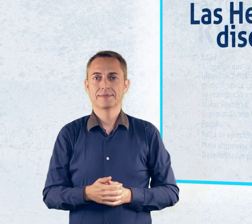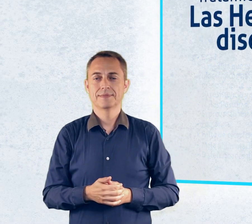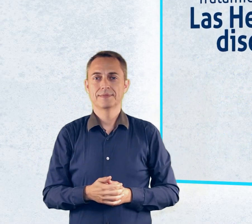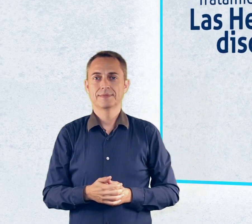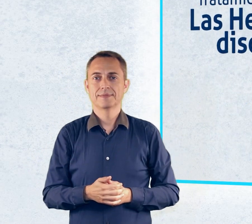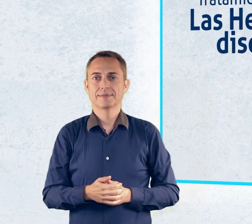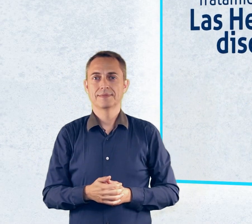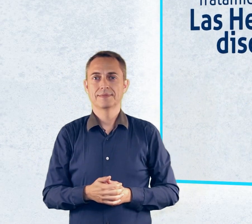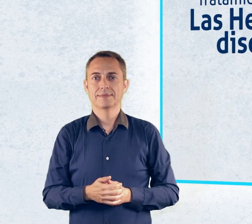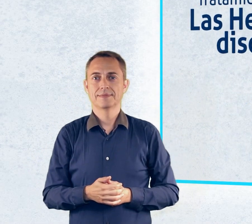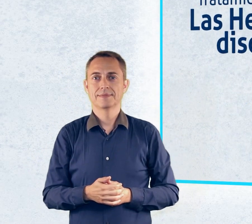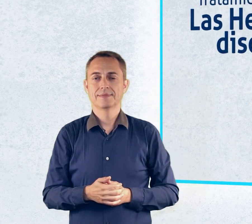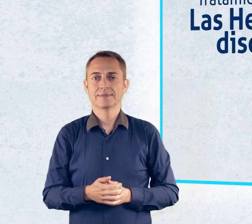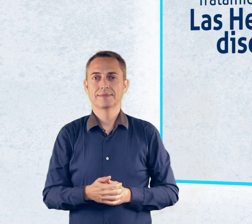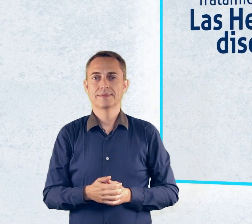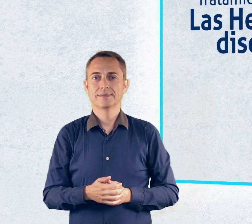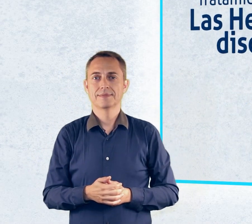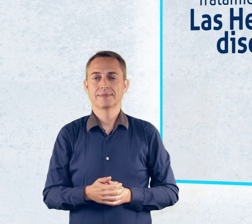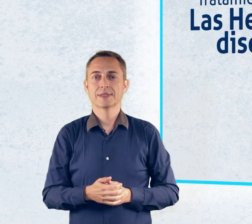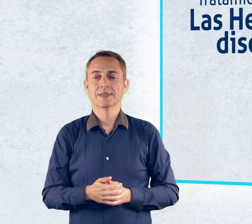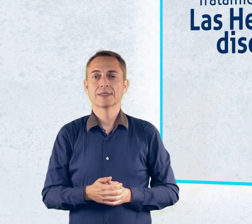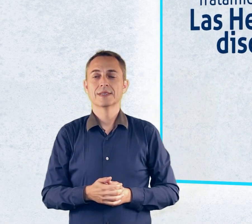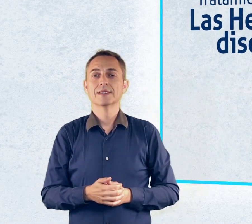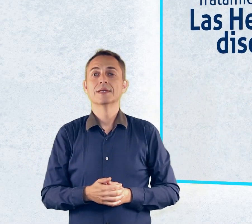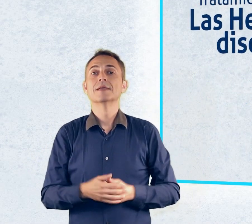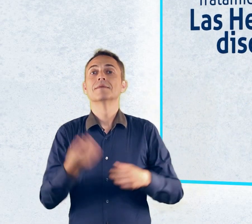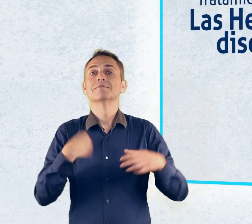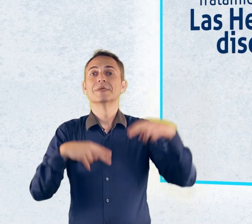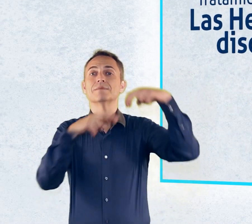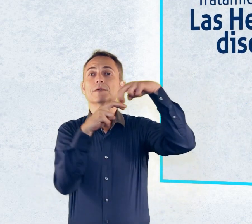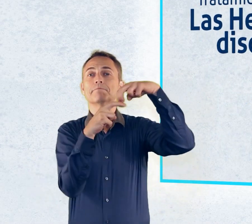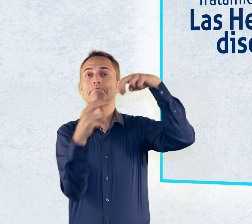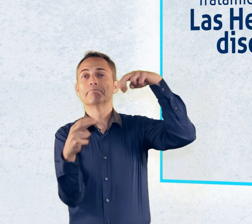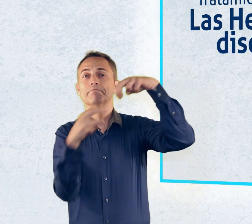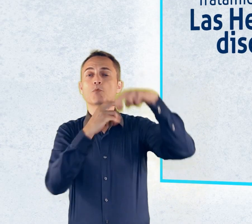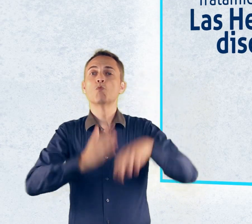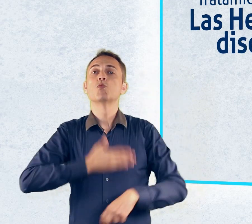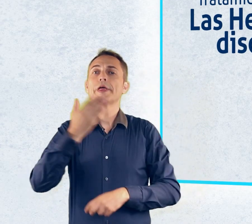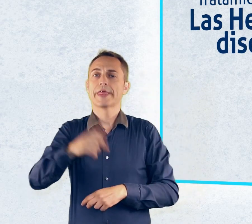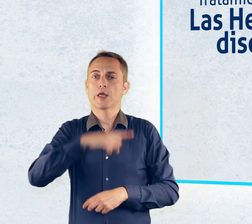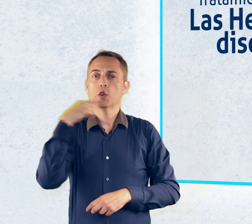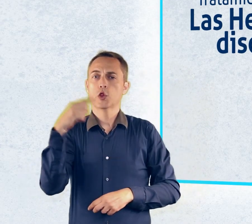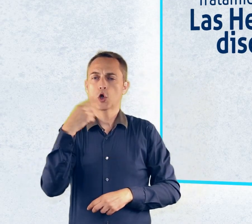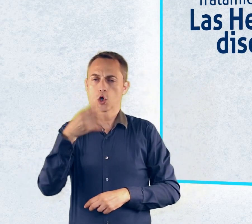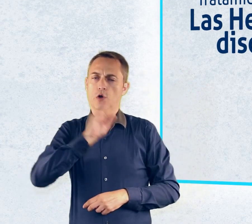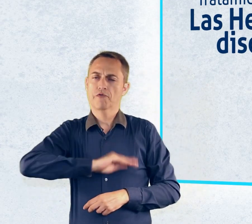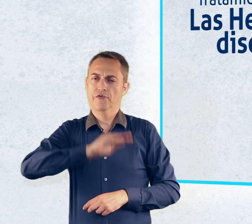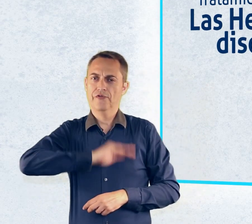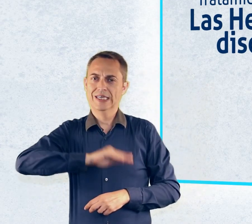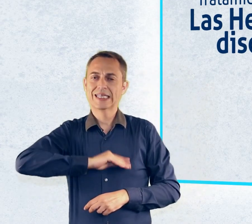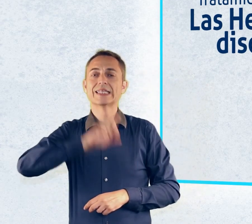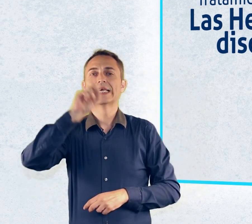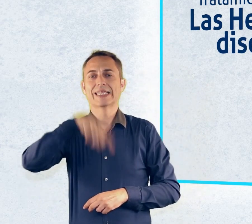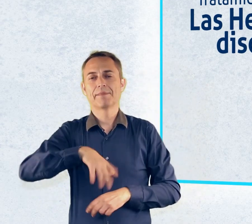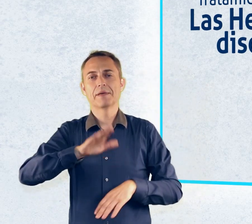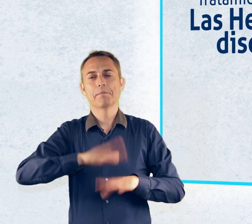Lo cierto es que una hernia de disco puede ser bastante dolorosa y significar una limitación importante en tus actividades diarias.